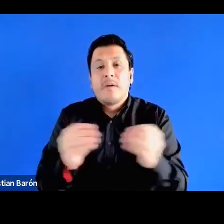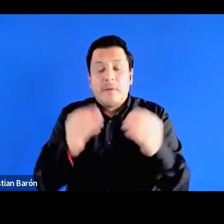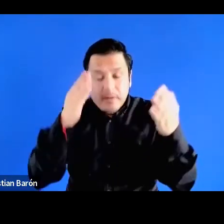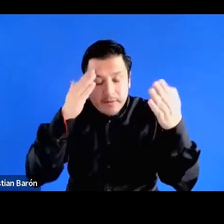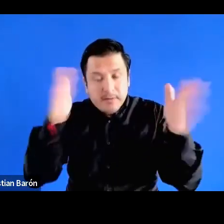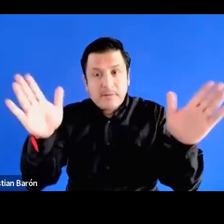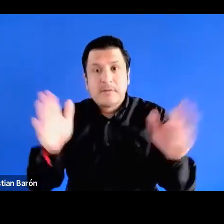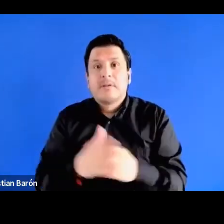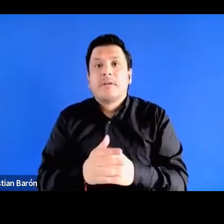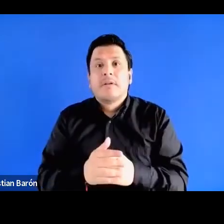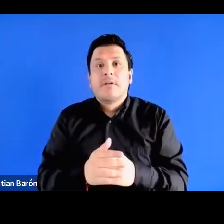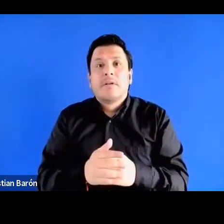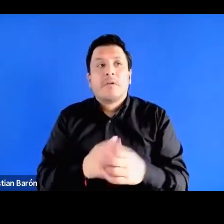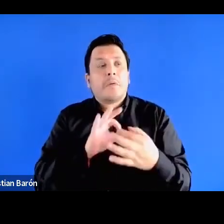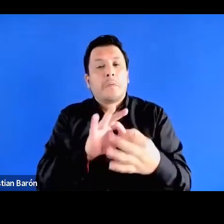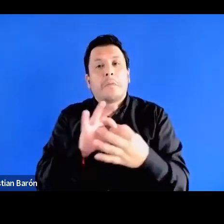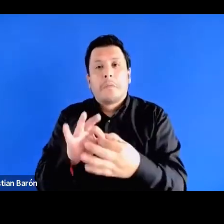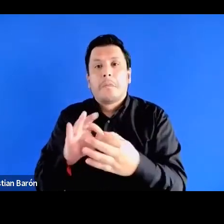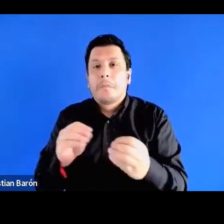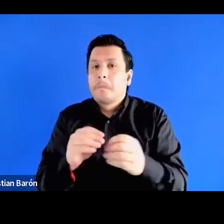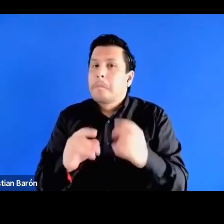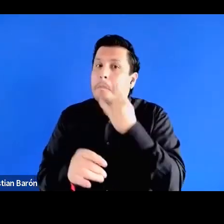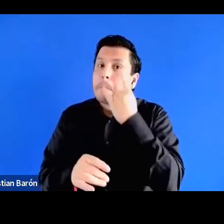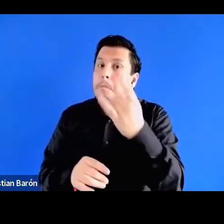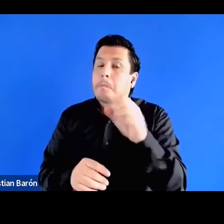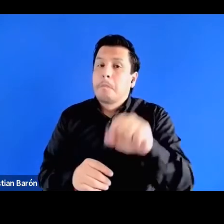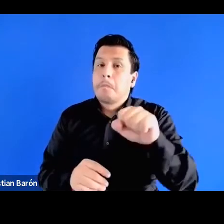muy abrangente y muy interesante